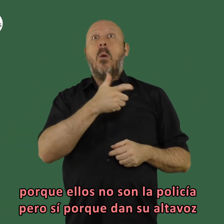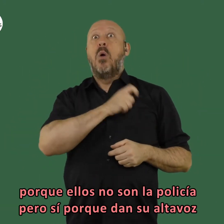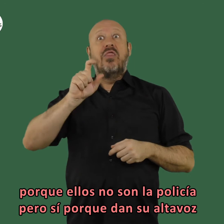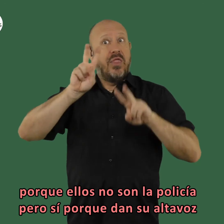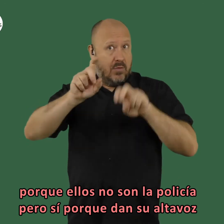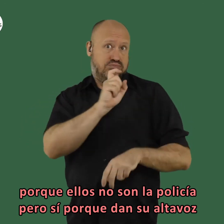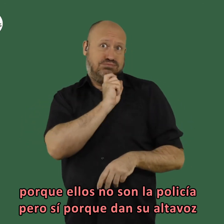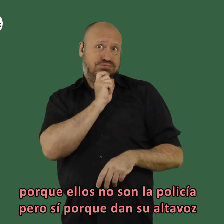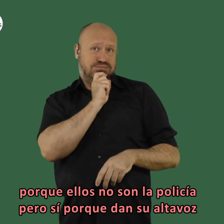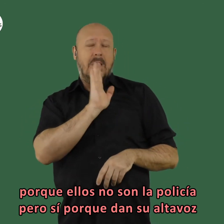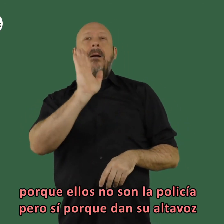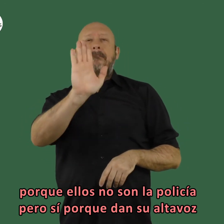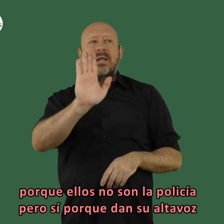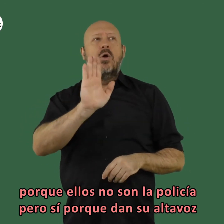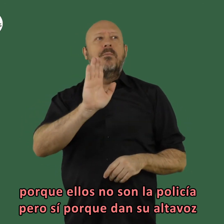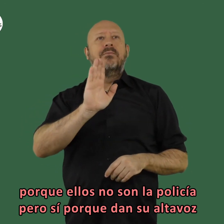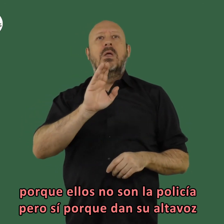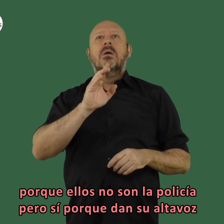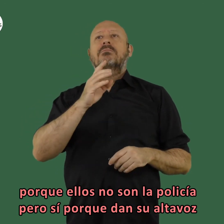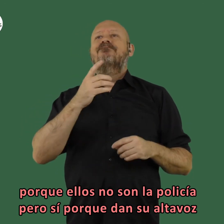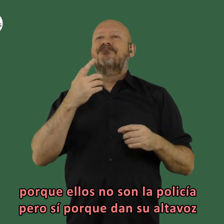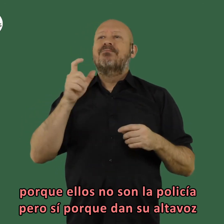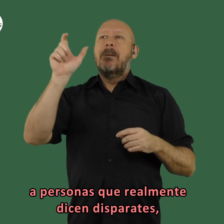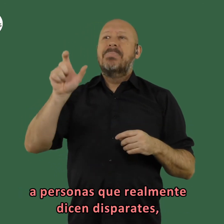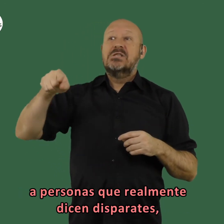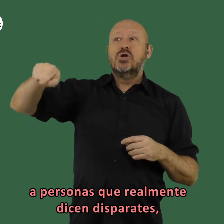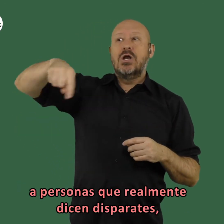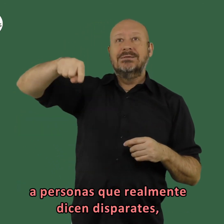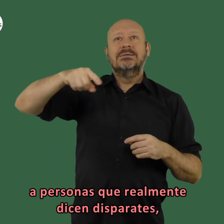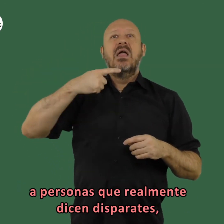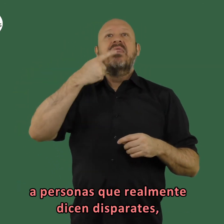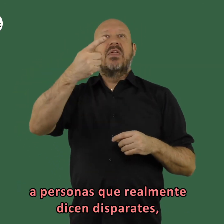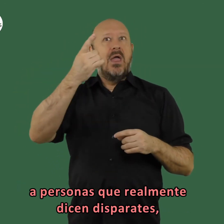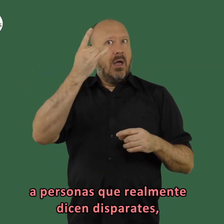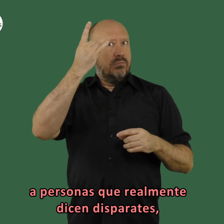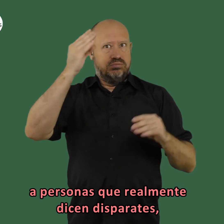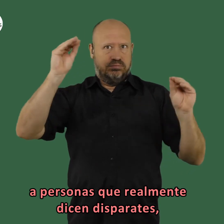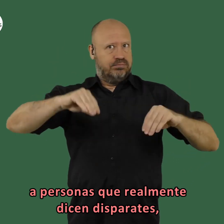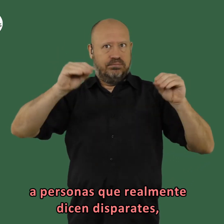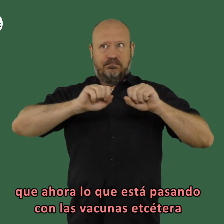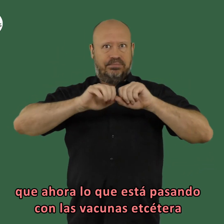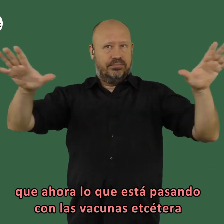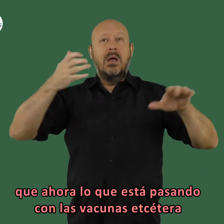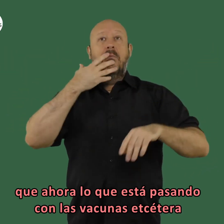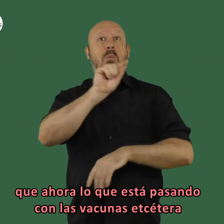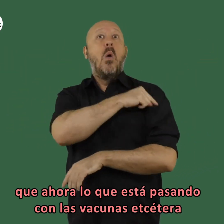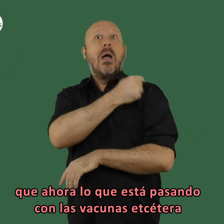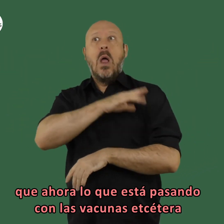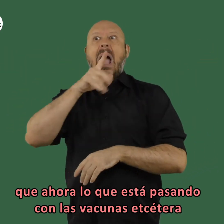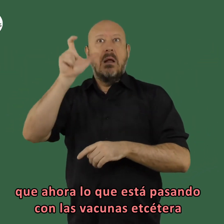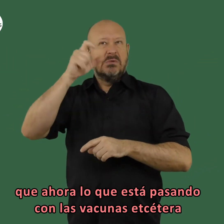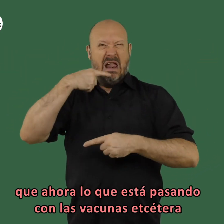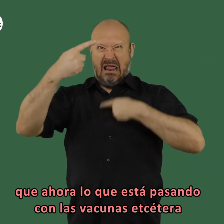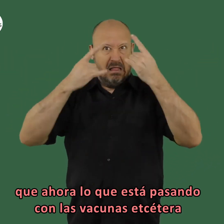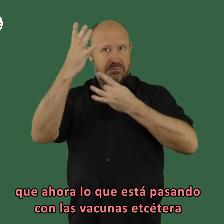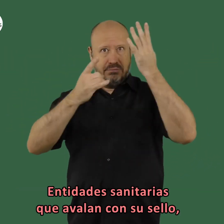porque ellos no son la policía pero sí porque damos su altavoz a personas que realmente dicen disparates que ahora lo que está pasando con las